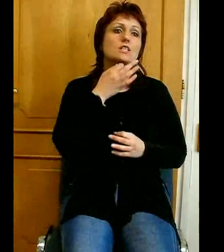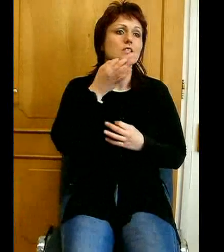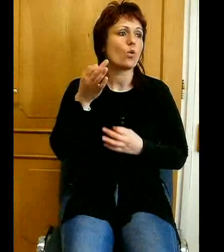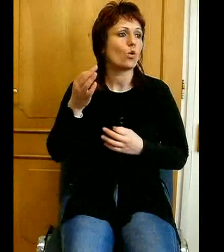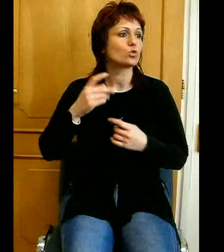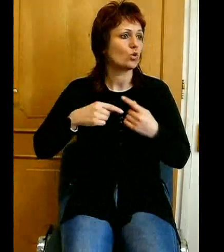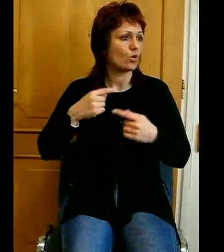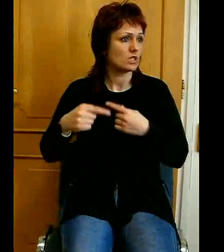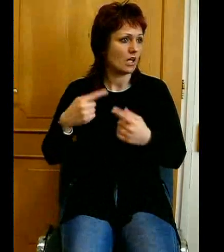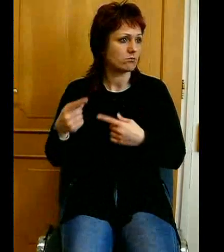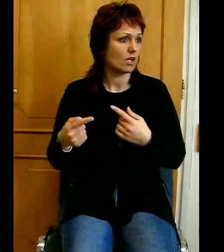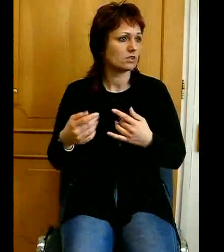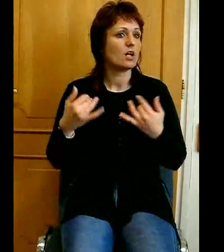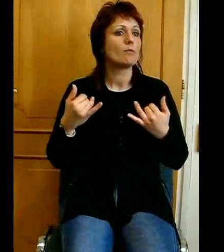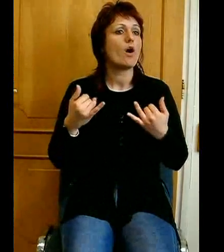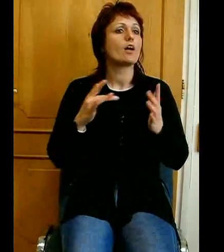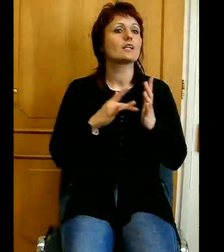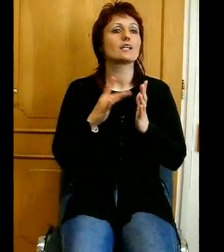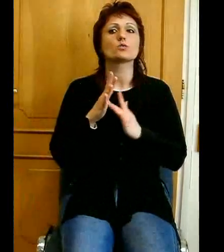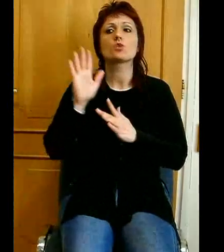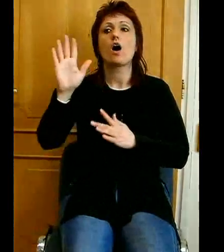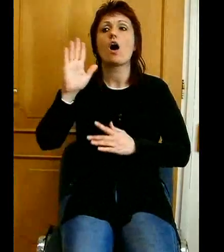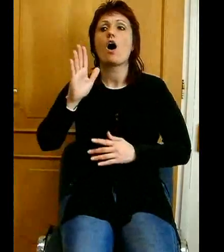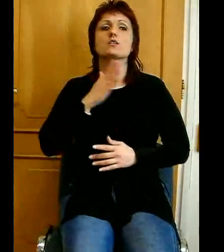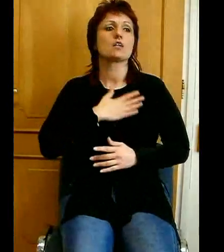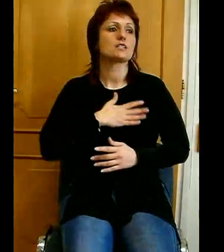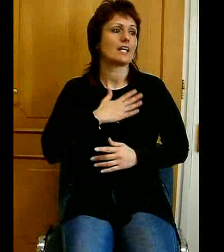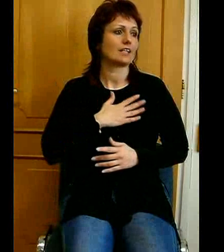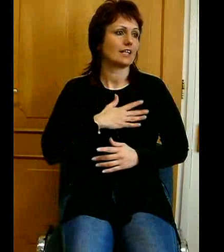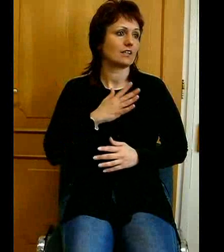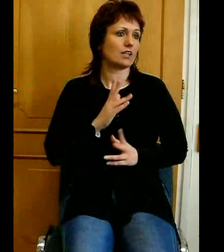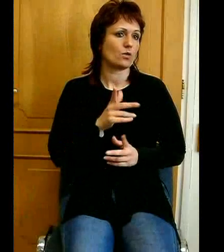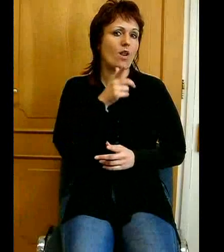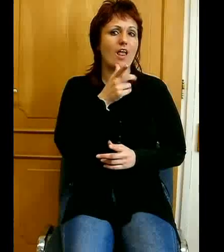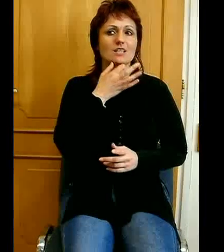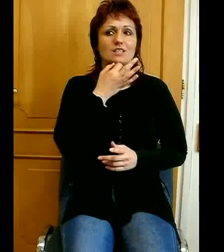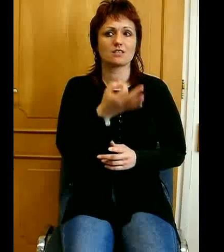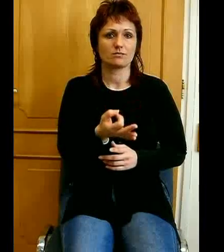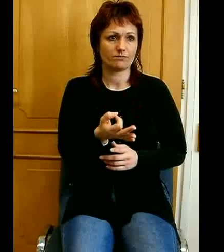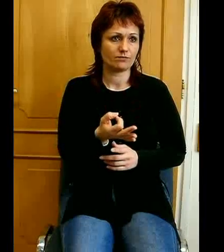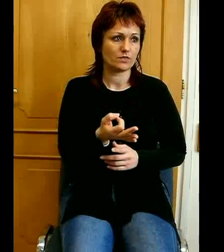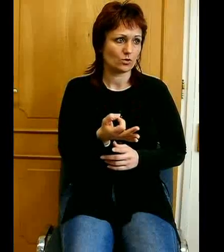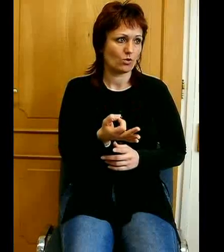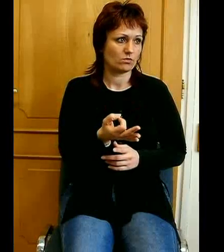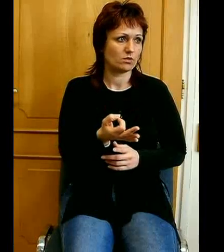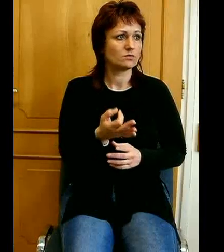Köszönöm szépen. Pontosabban arról, hogy Jézus